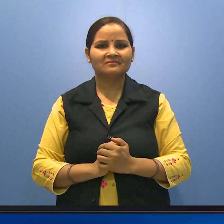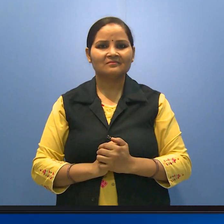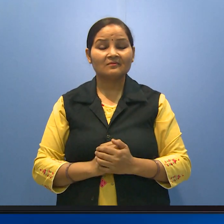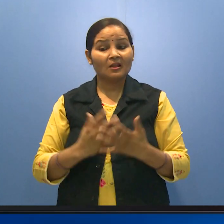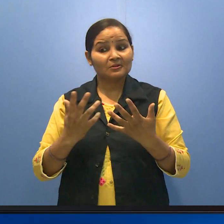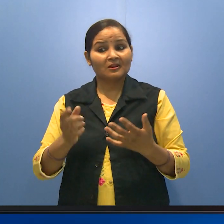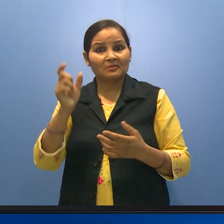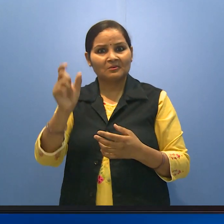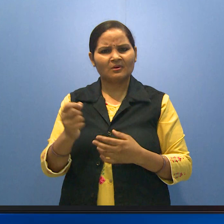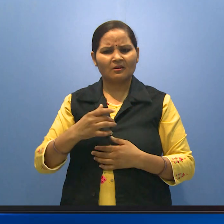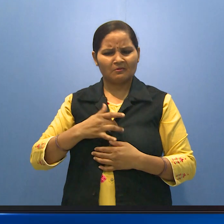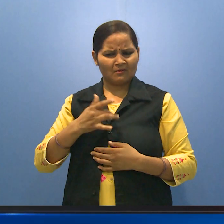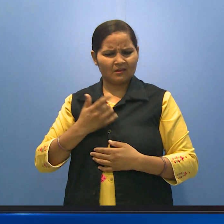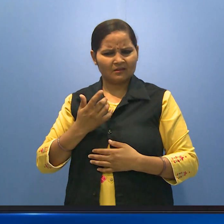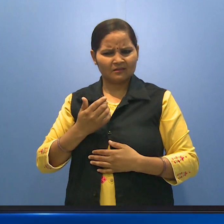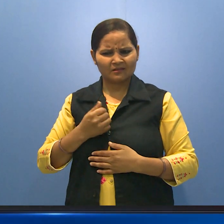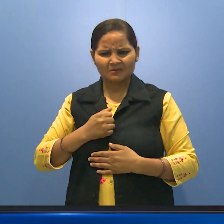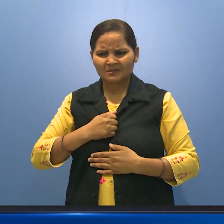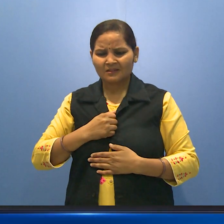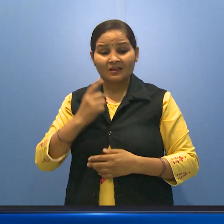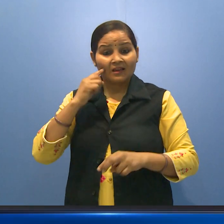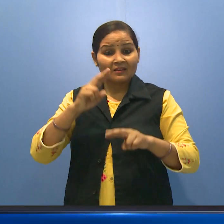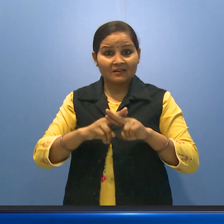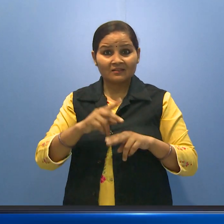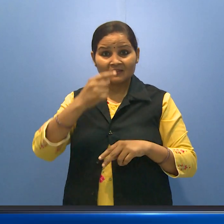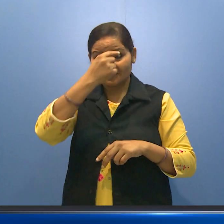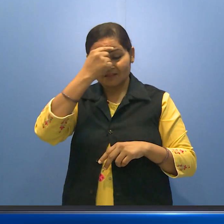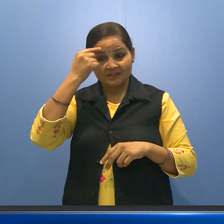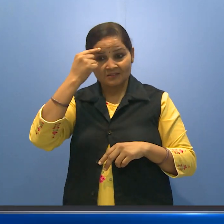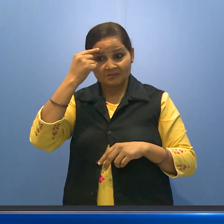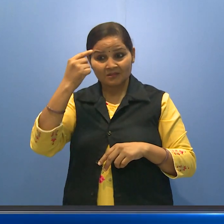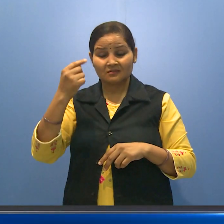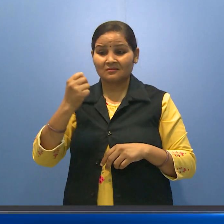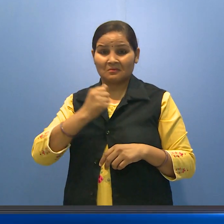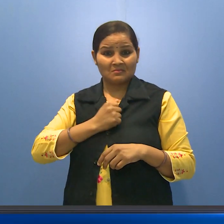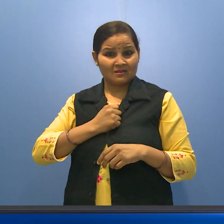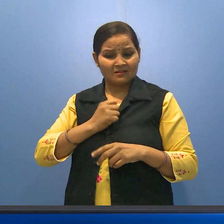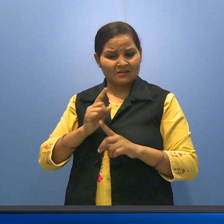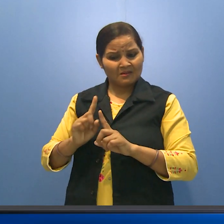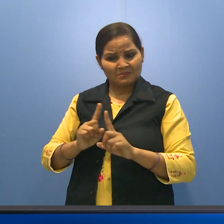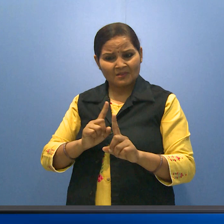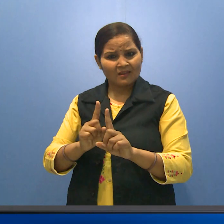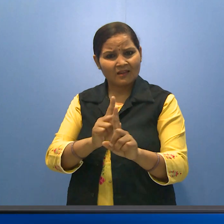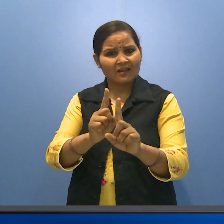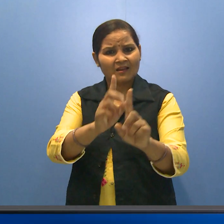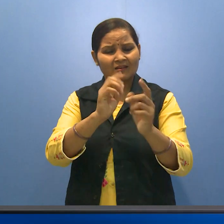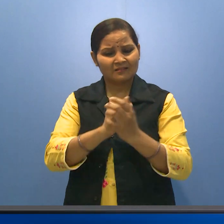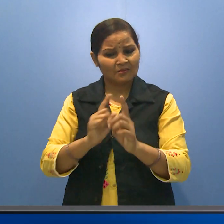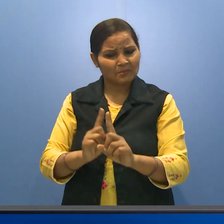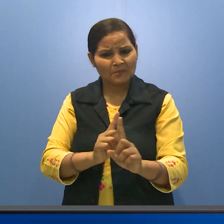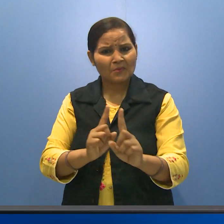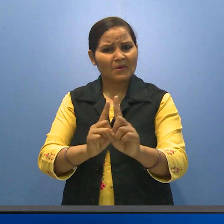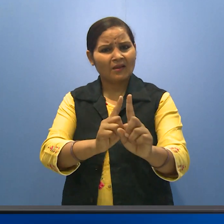हूँ तब उसको एसास हुआ कि अगर ये भाग्य ये किस्मत मेरा जहां भी मैं